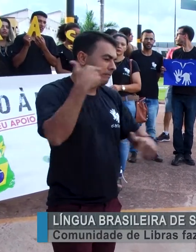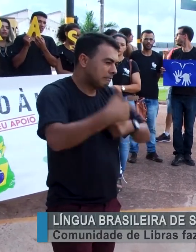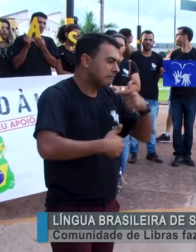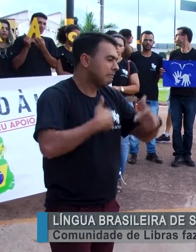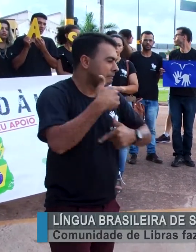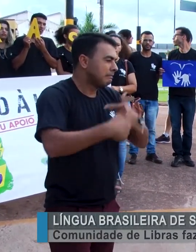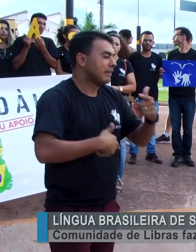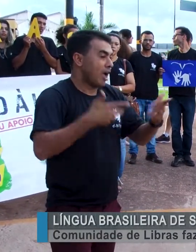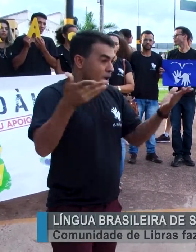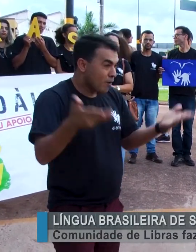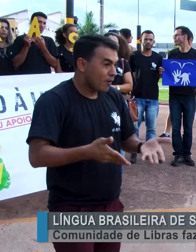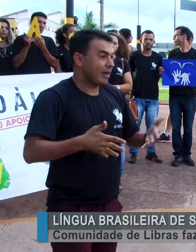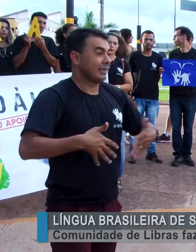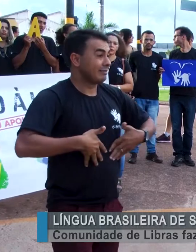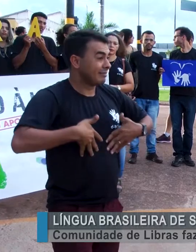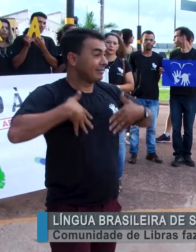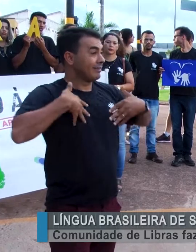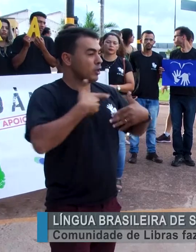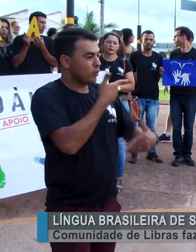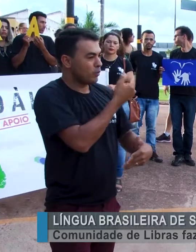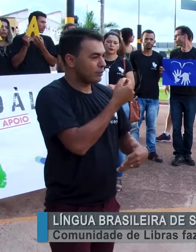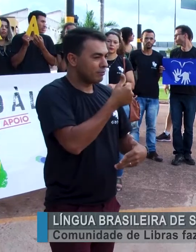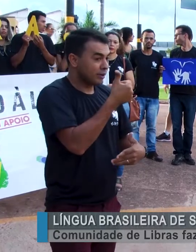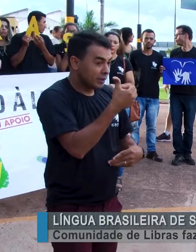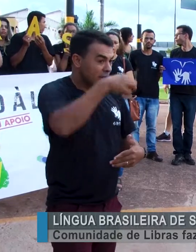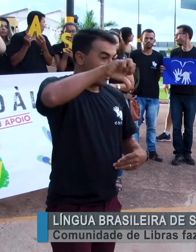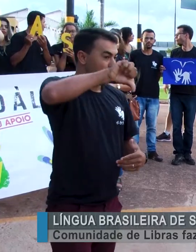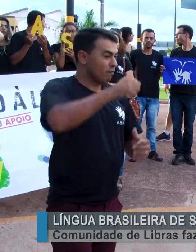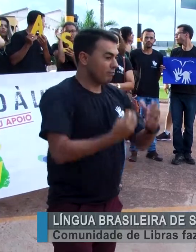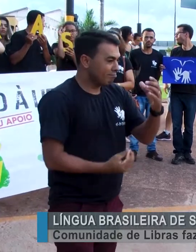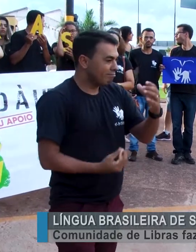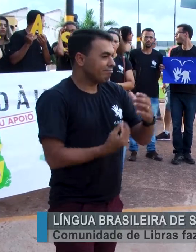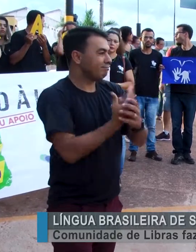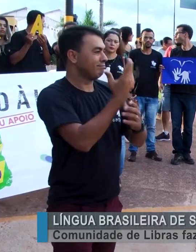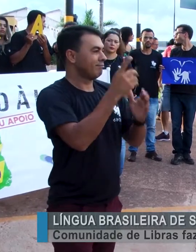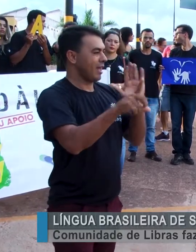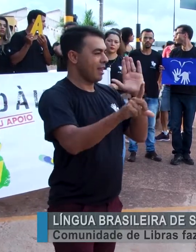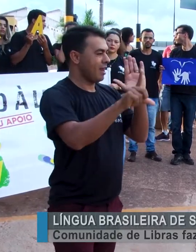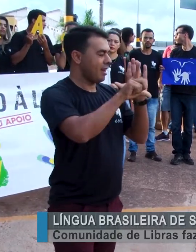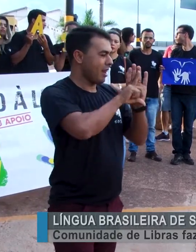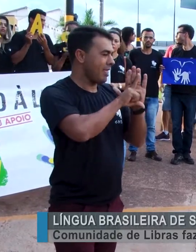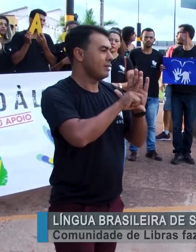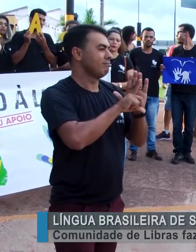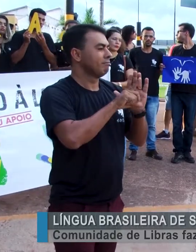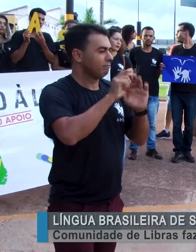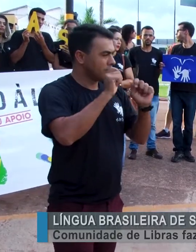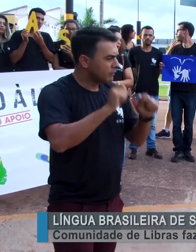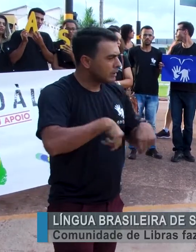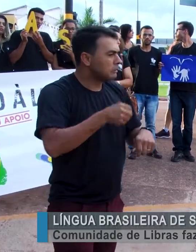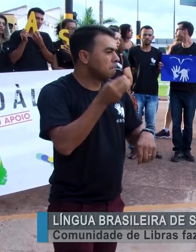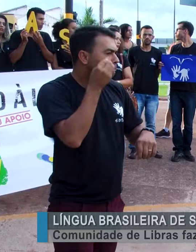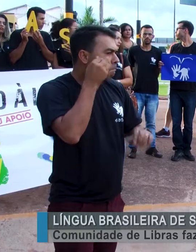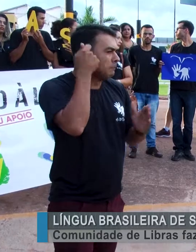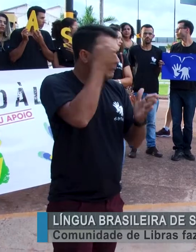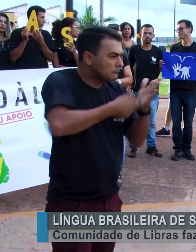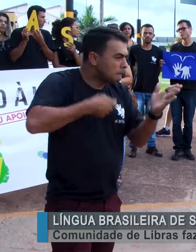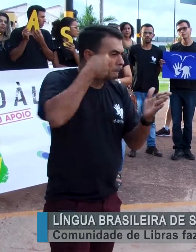acontecia e nós sofremos muito lutando. Agora nós sentimos, em 2019, como talvez